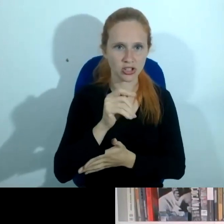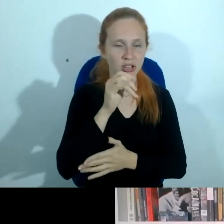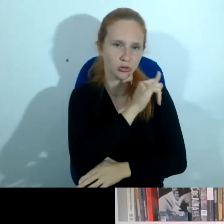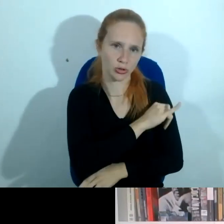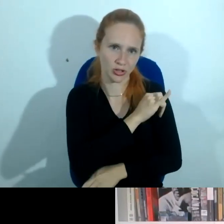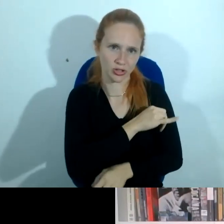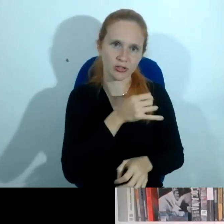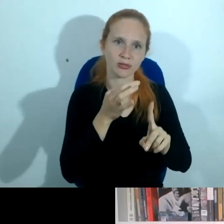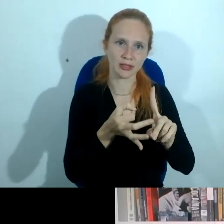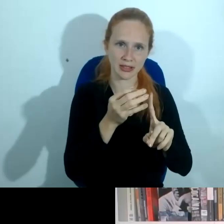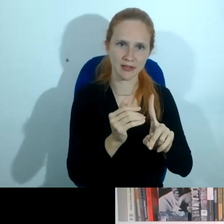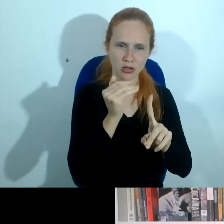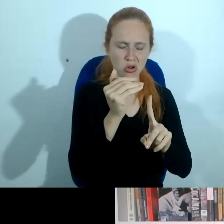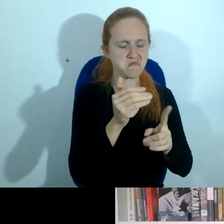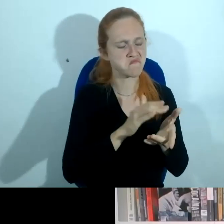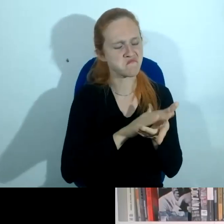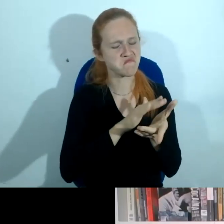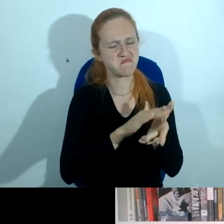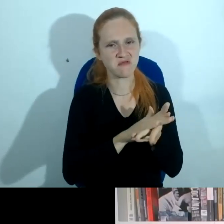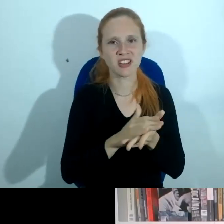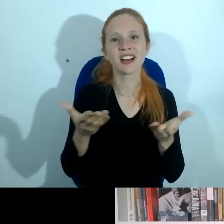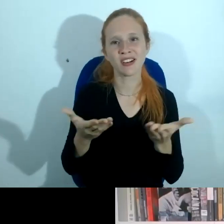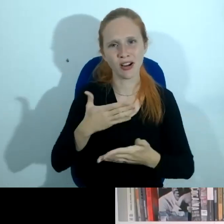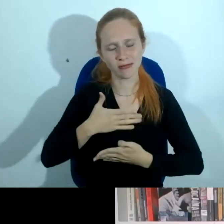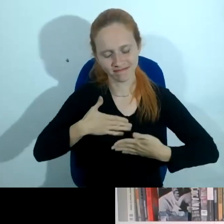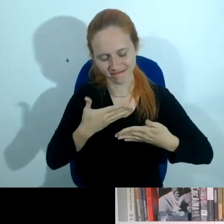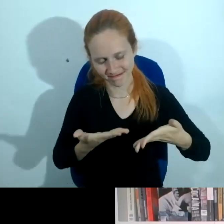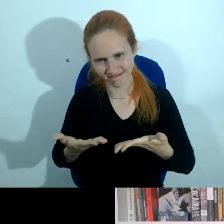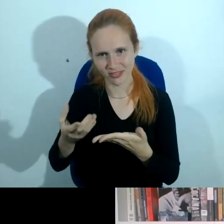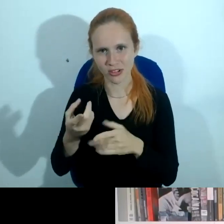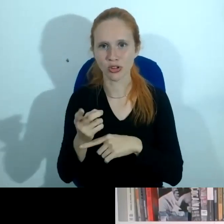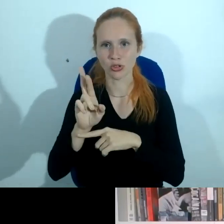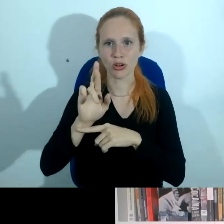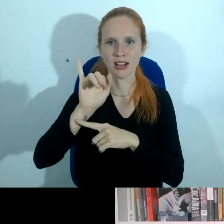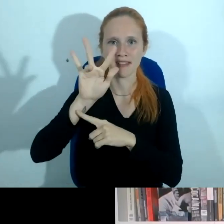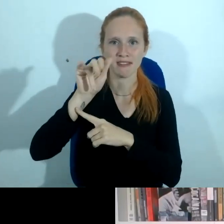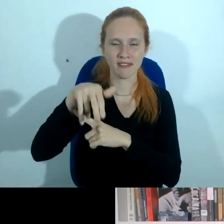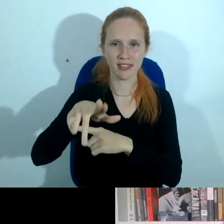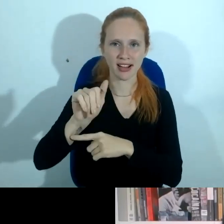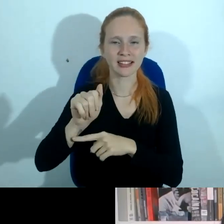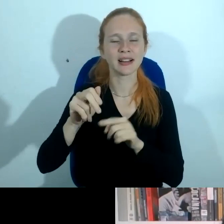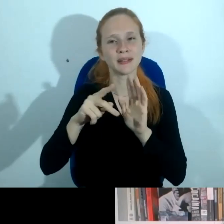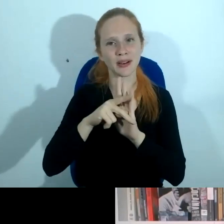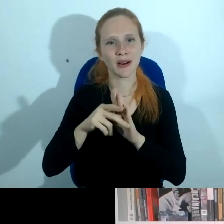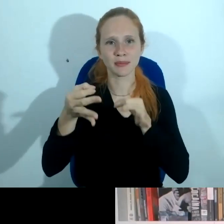tem verdadeira devoção e saúdo e passo a palavra para a doutora Ivana do Tribunal de São Paulo.